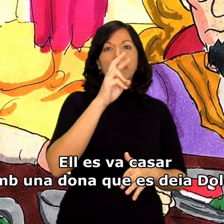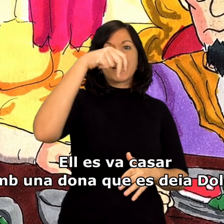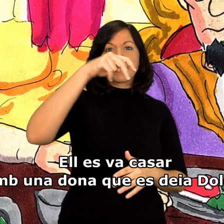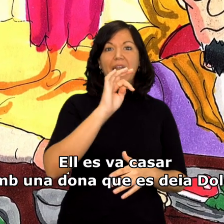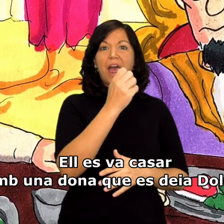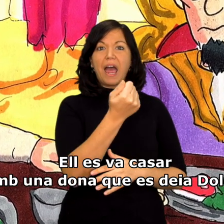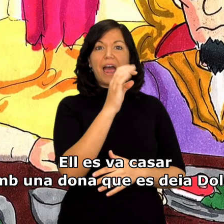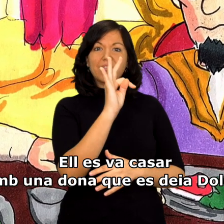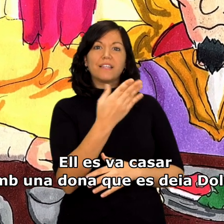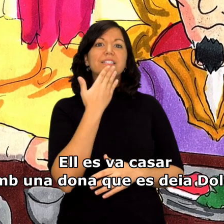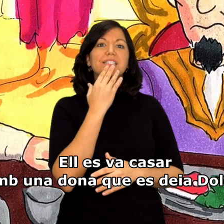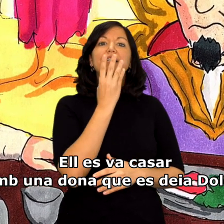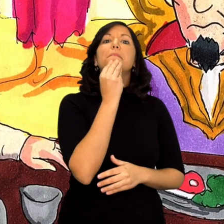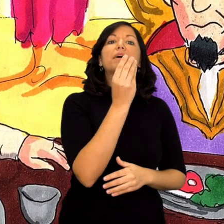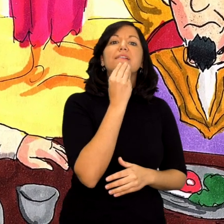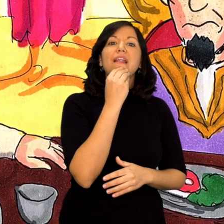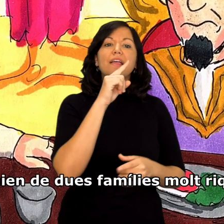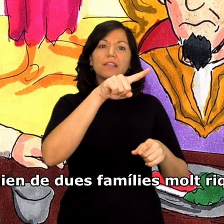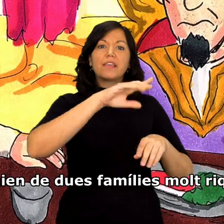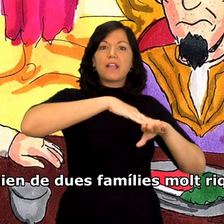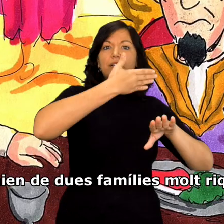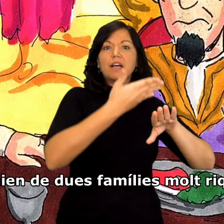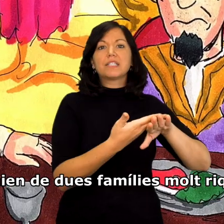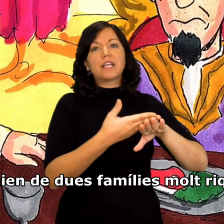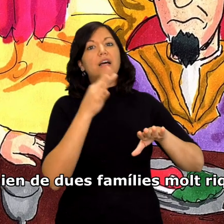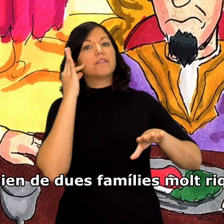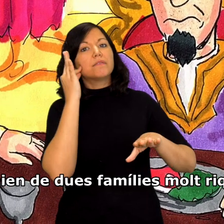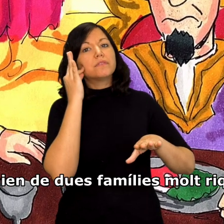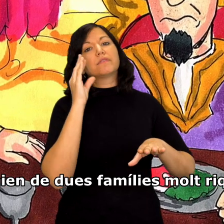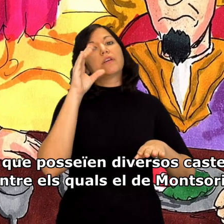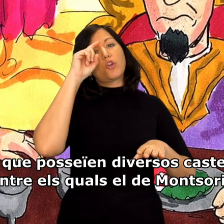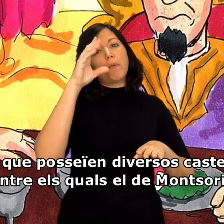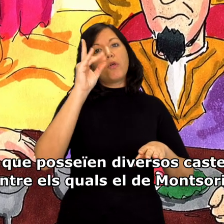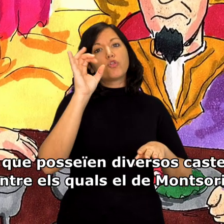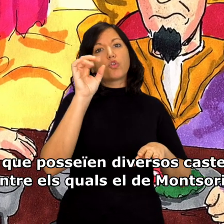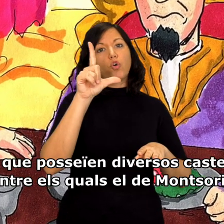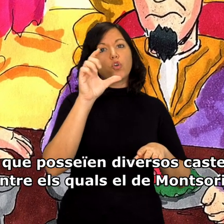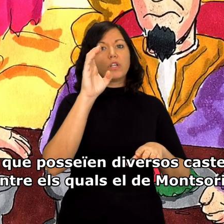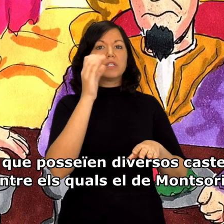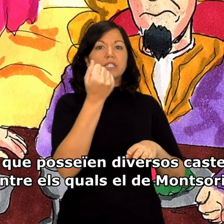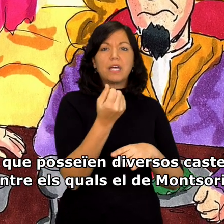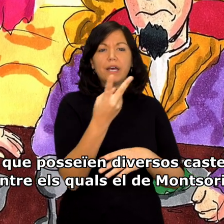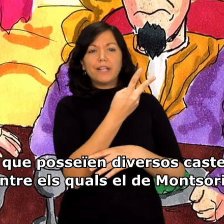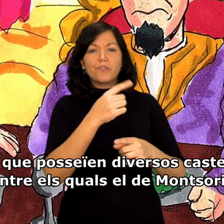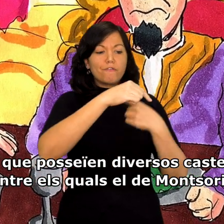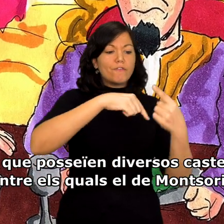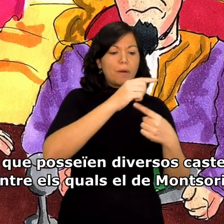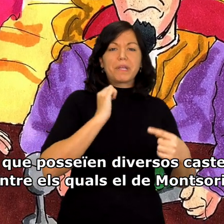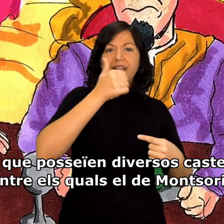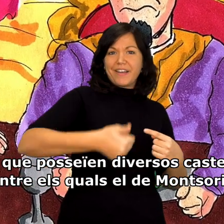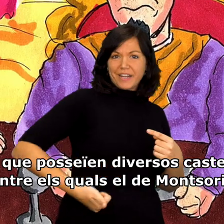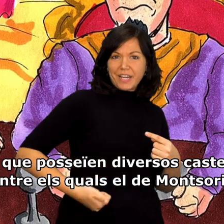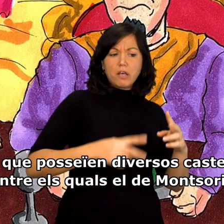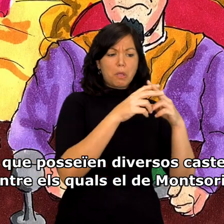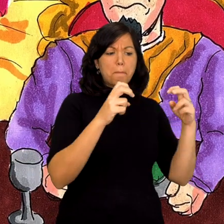Ell es va casar amb una dona que es deia Dolça. Venien de dues famílies molt riques, ja que posseguien diversos castells, entre els